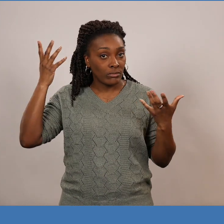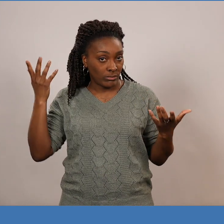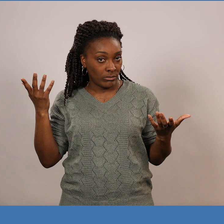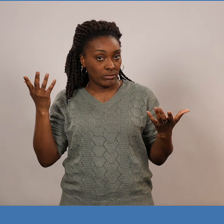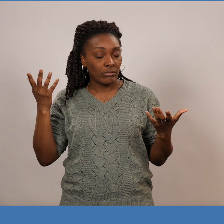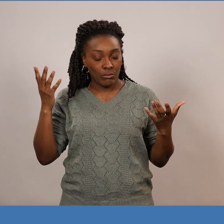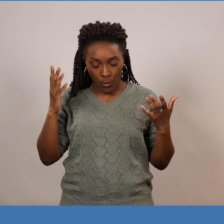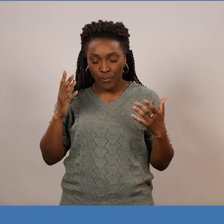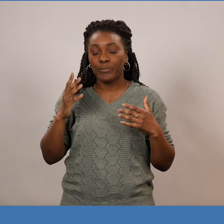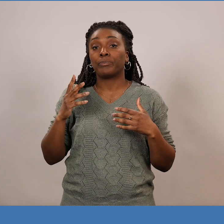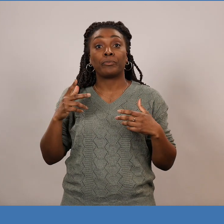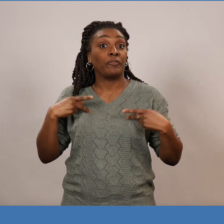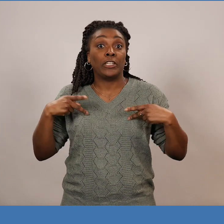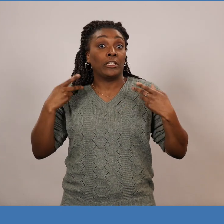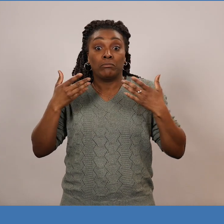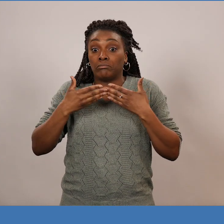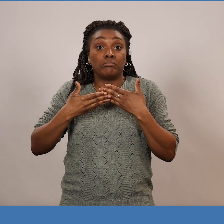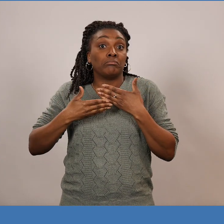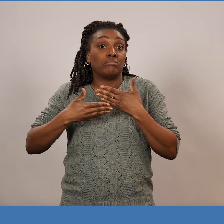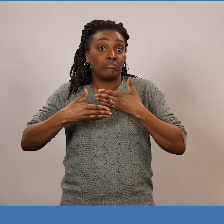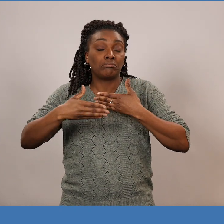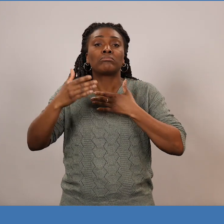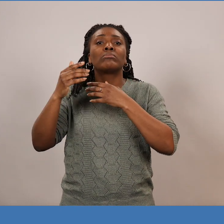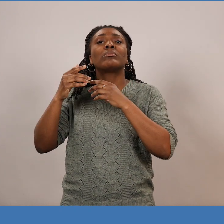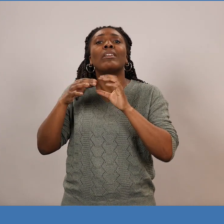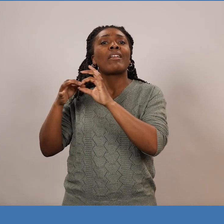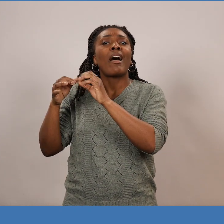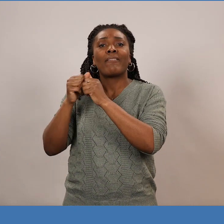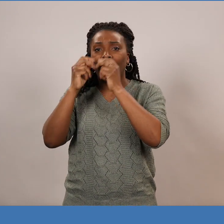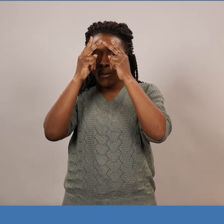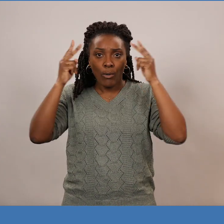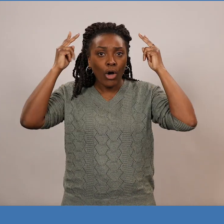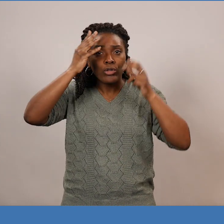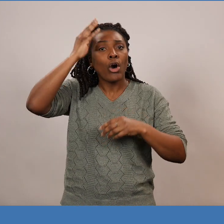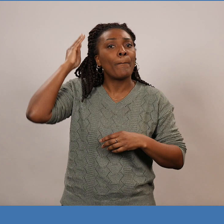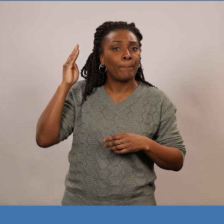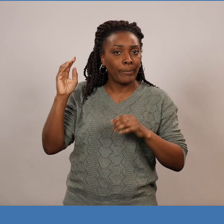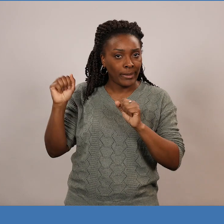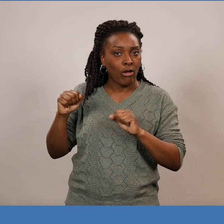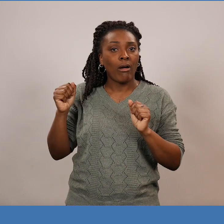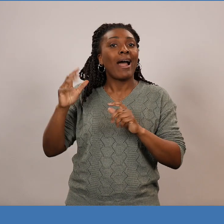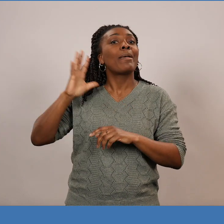vivait pour ce siècle présent et pour l'empereur de Rome dans le temps.